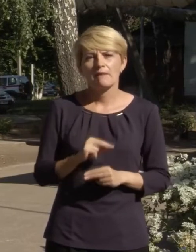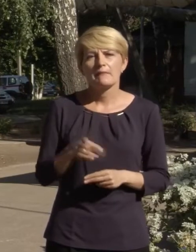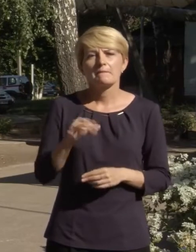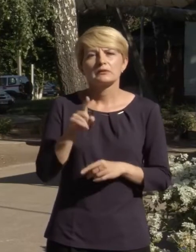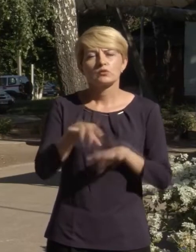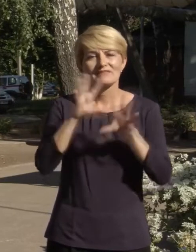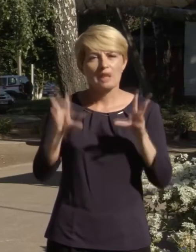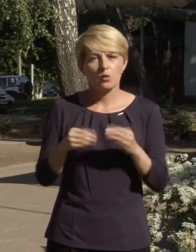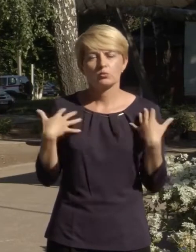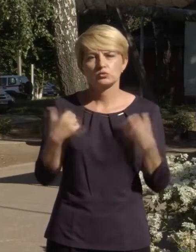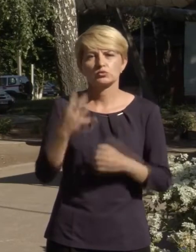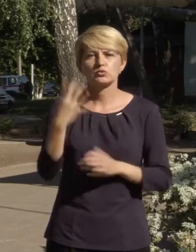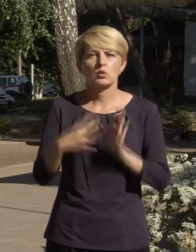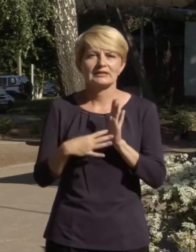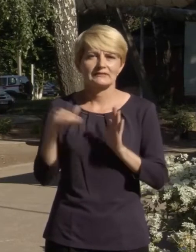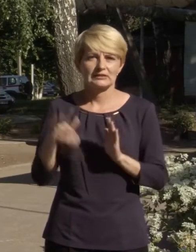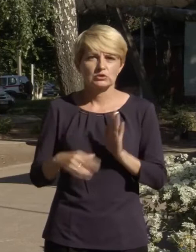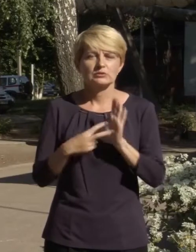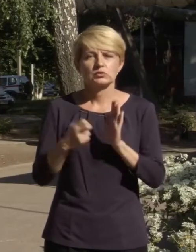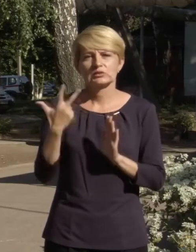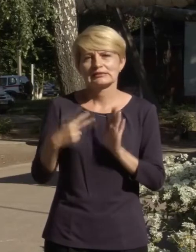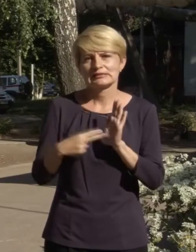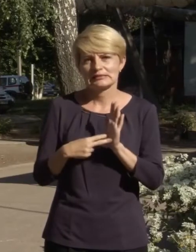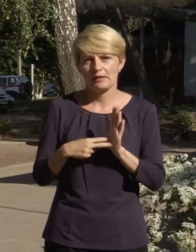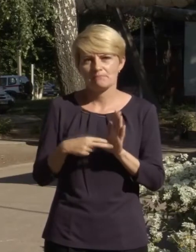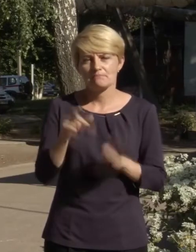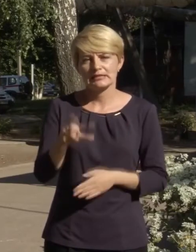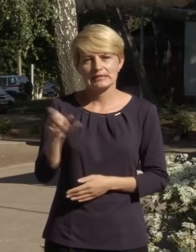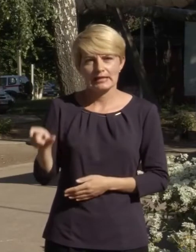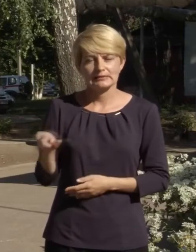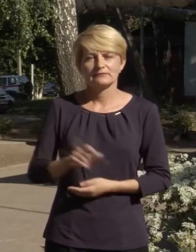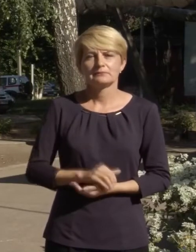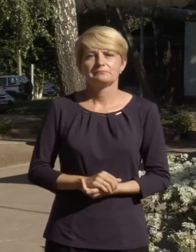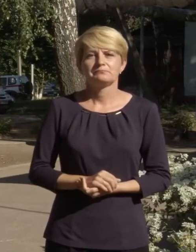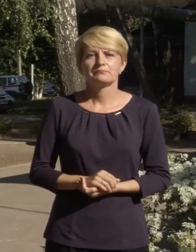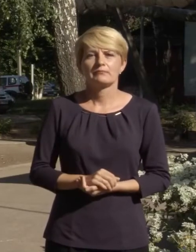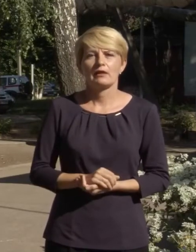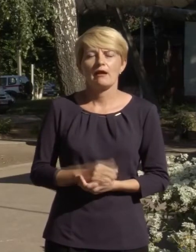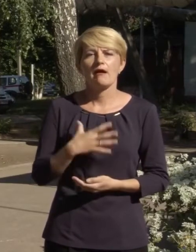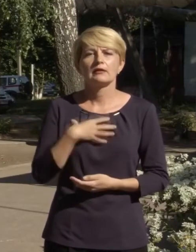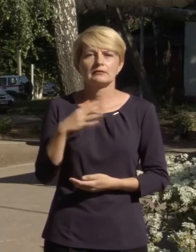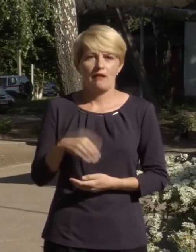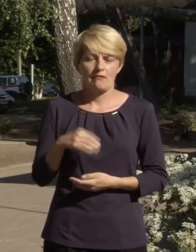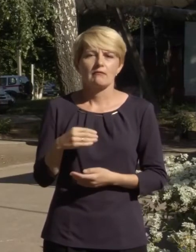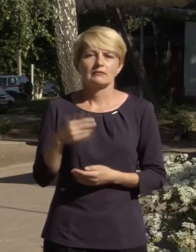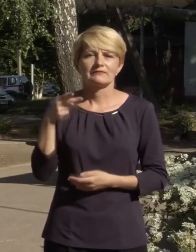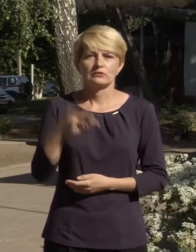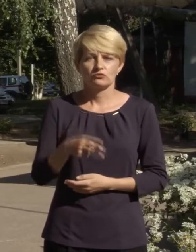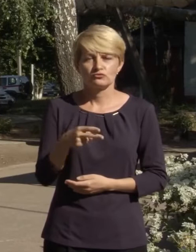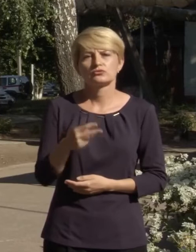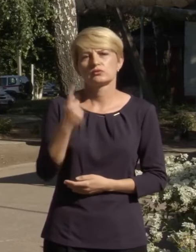При цьому загалом одужало 49 737 пацієнтів. А летальних випадків 2